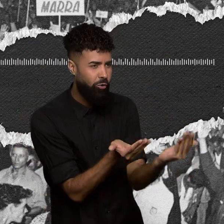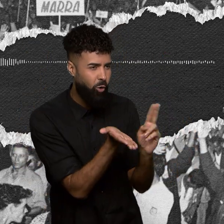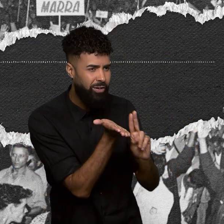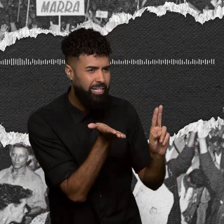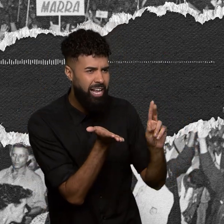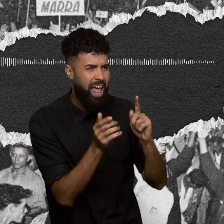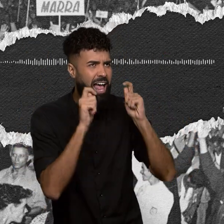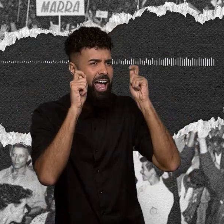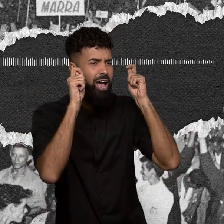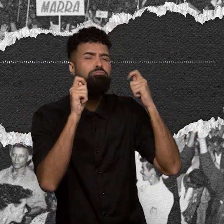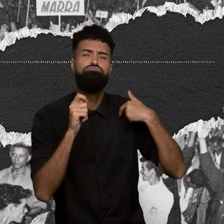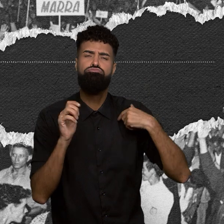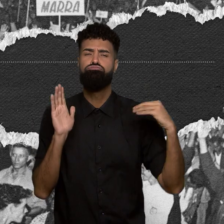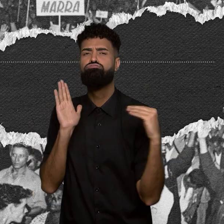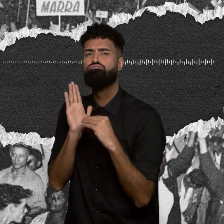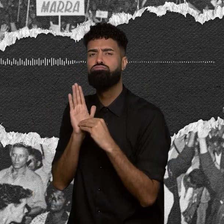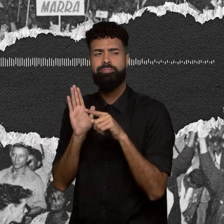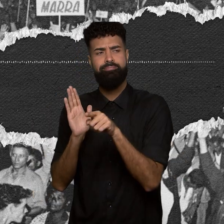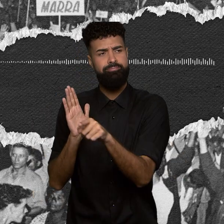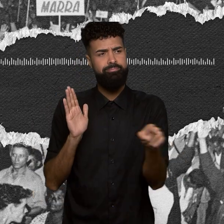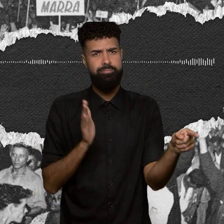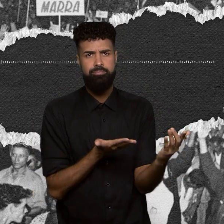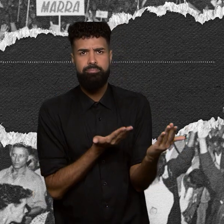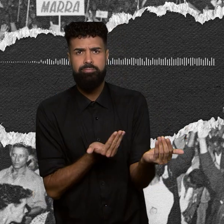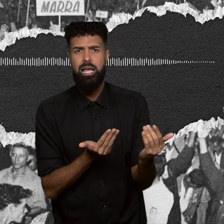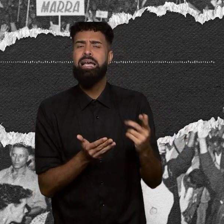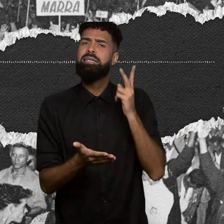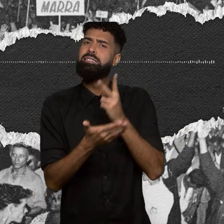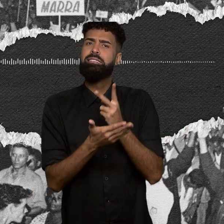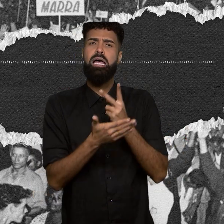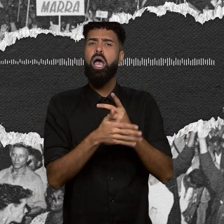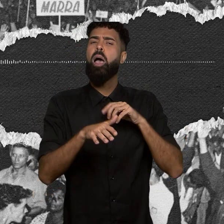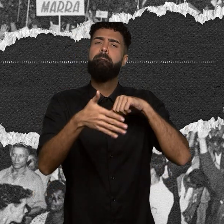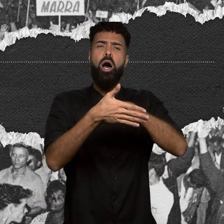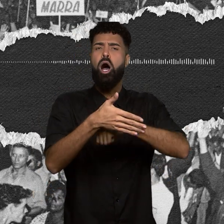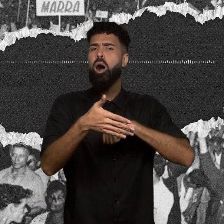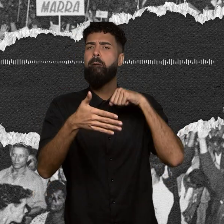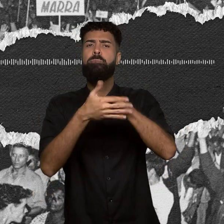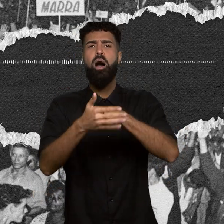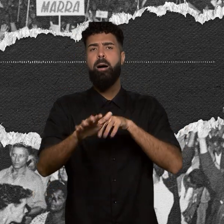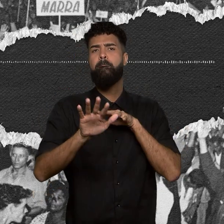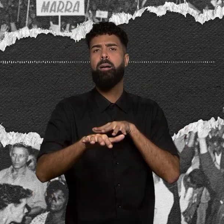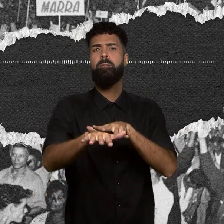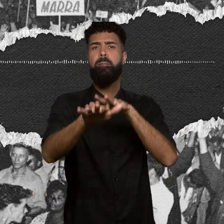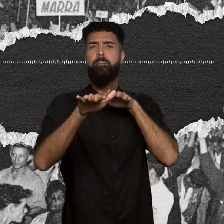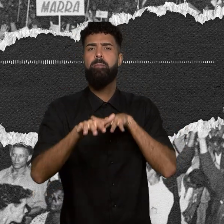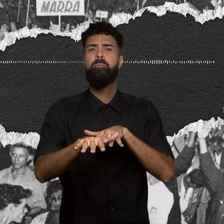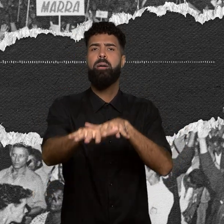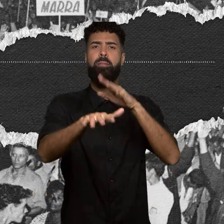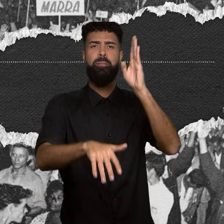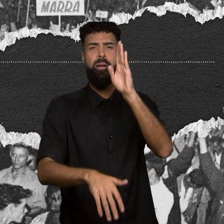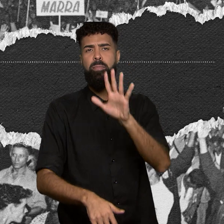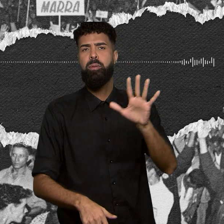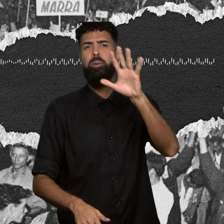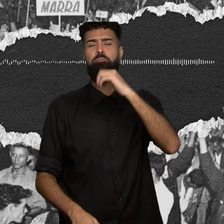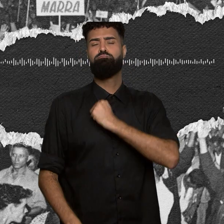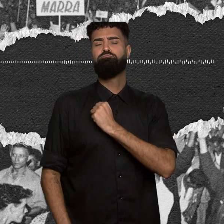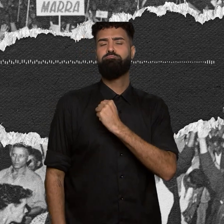têm estado corajosamente na vanguarda de todos os movimentos populares e nacionalistas. A